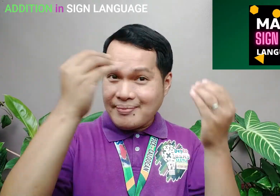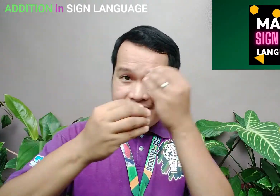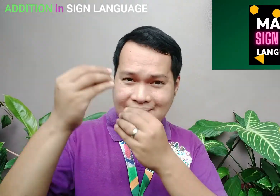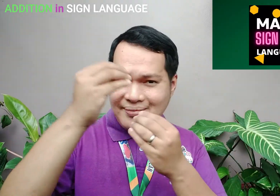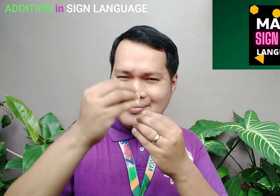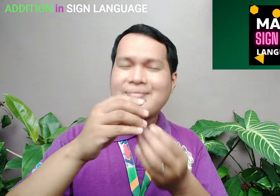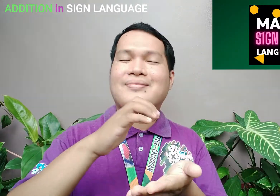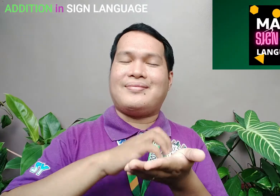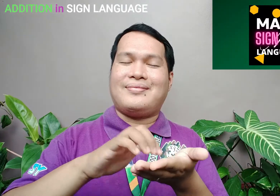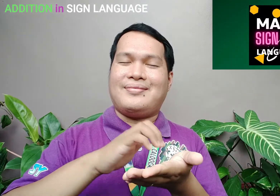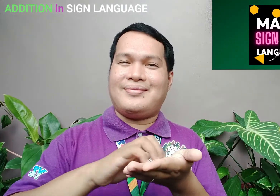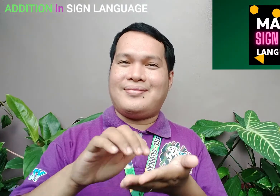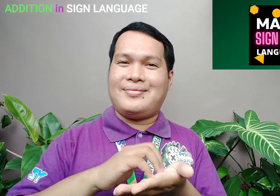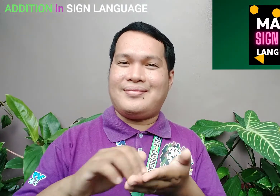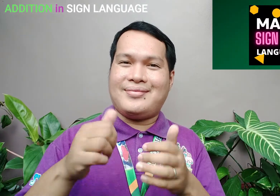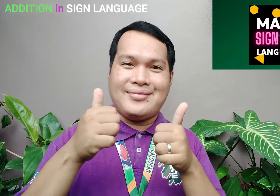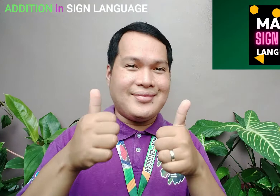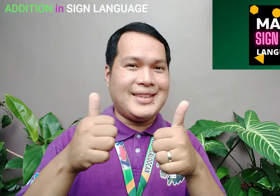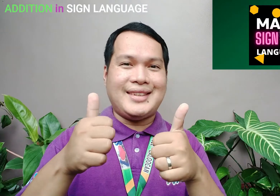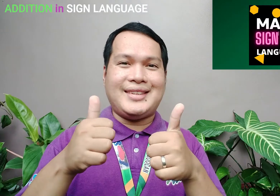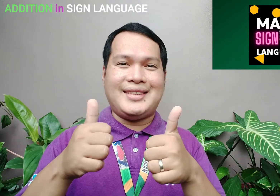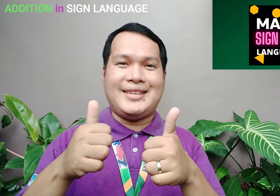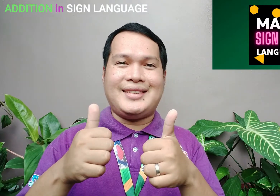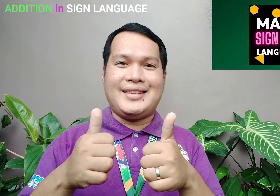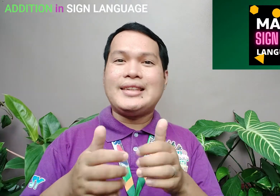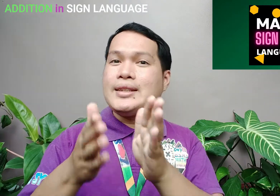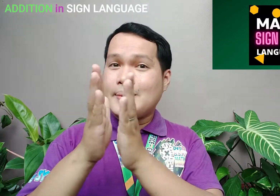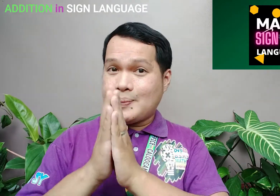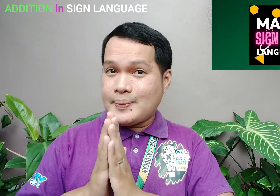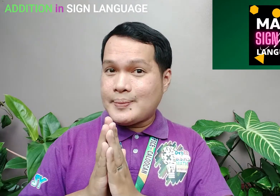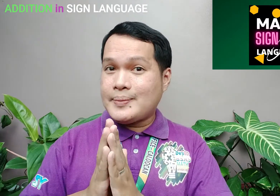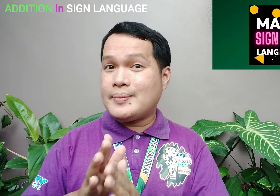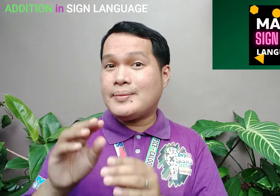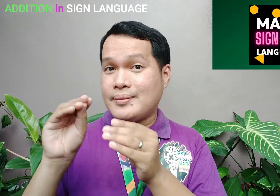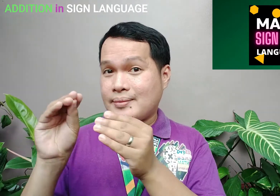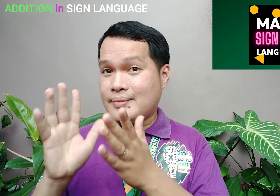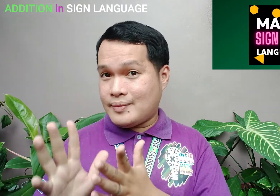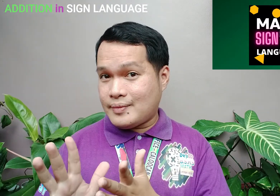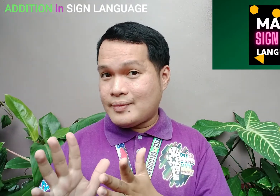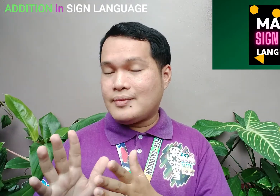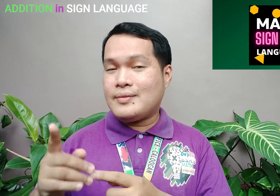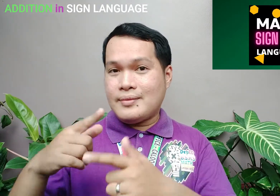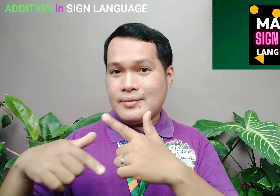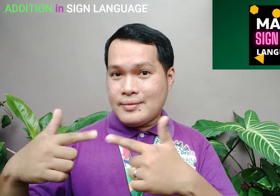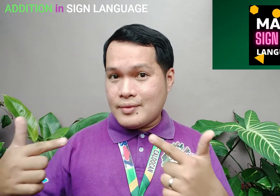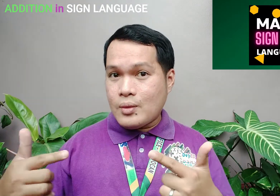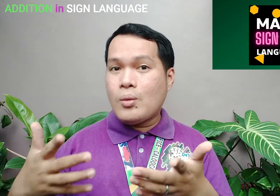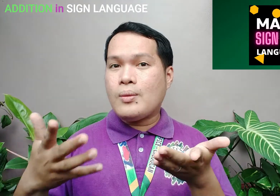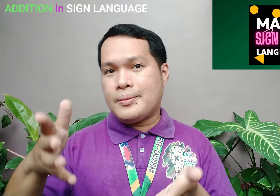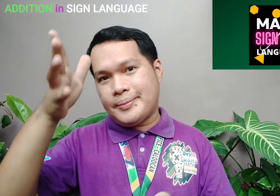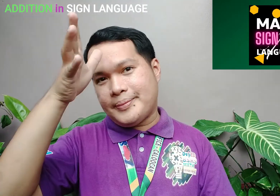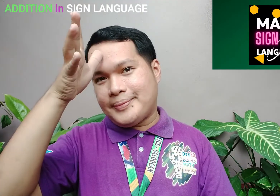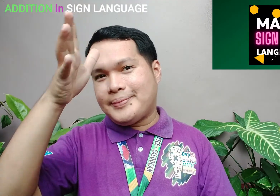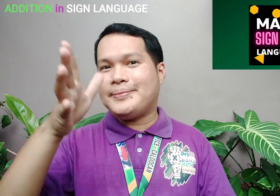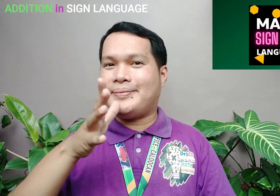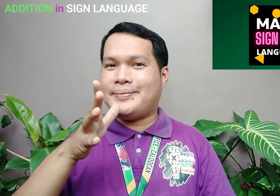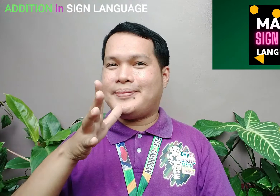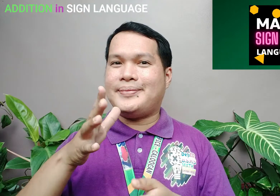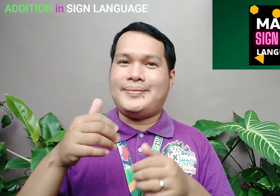Ikaw ba? Ay nahihirapan pa? Magsanay lang Magtanong sa ating mga teachers Sa sign language At gayon din sa